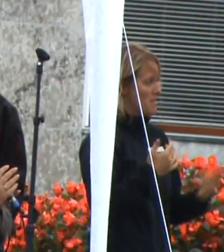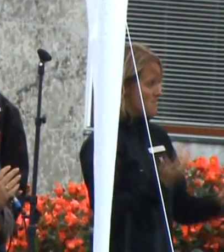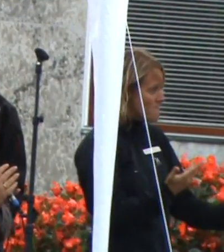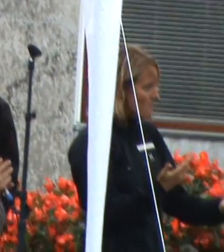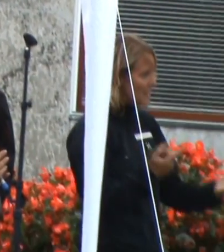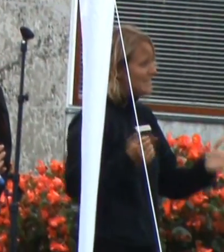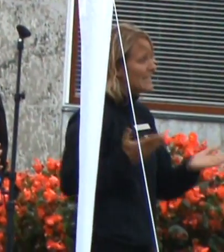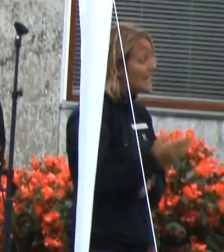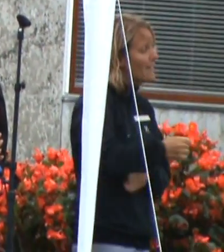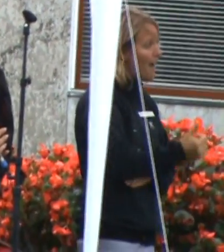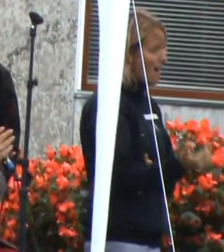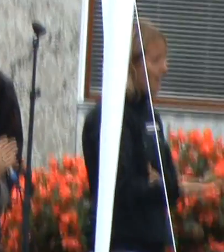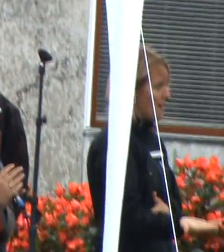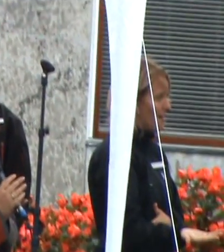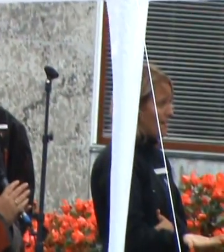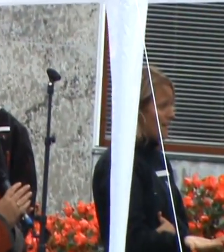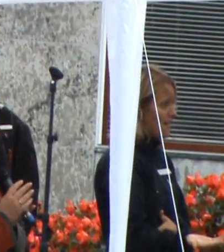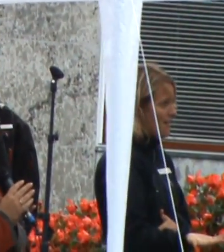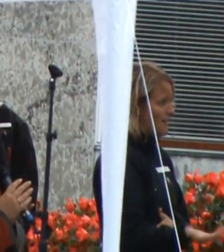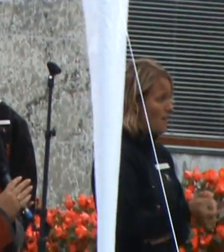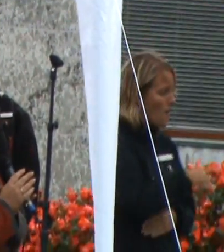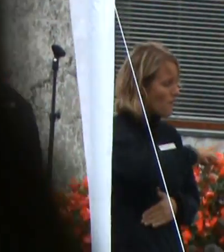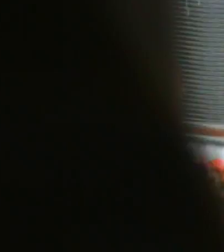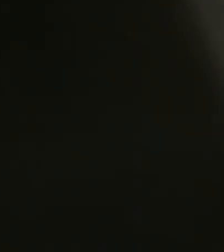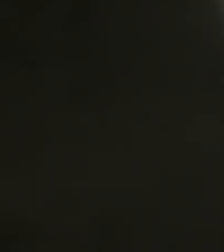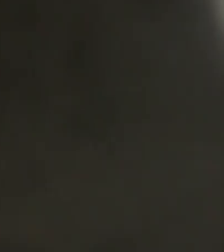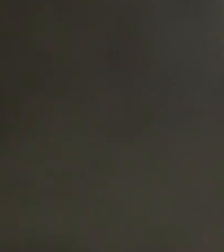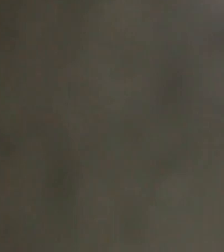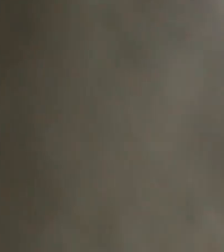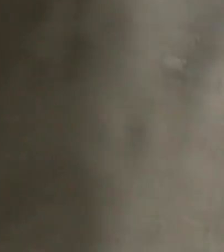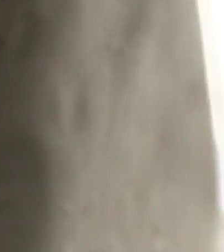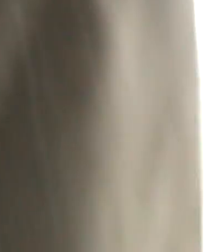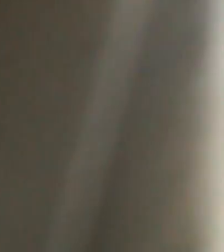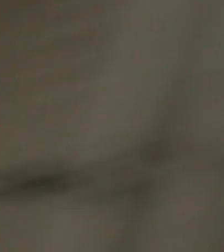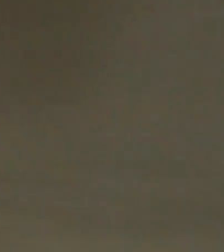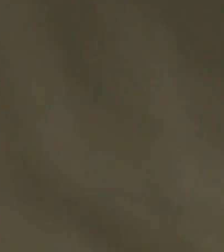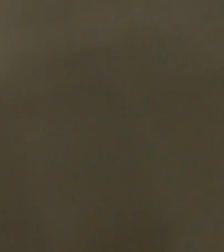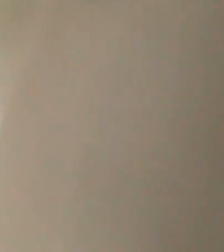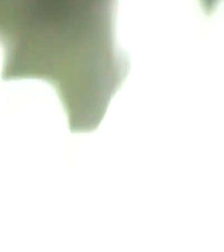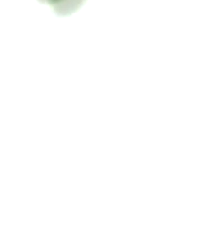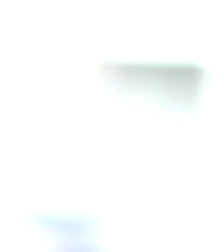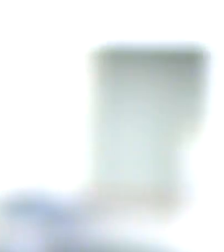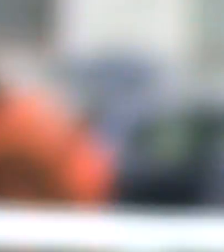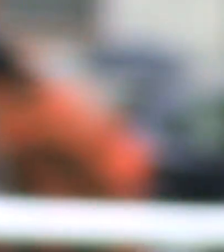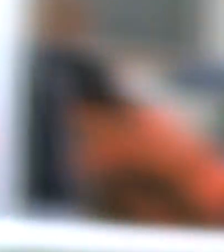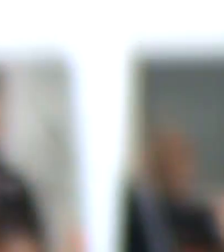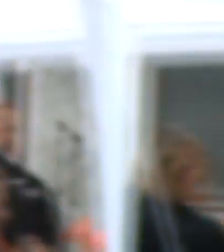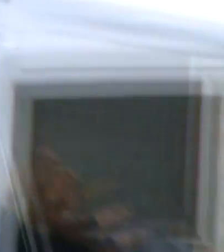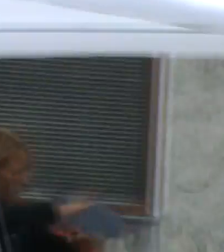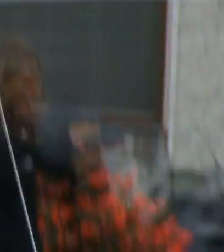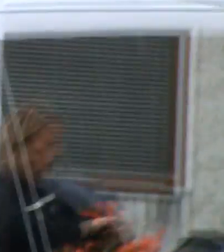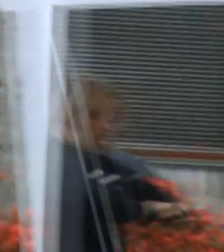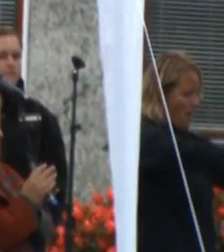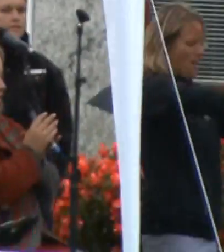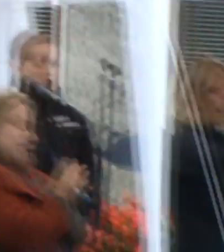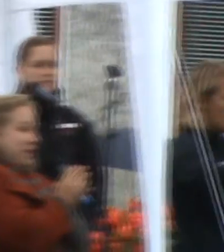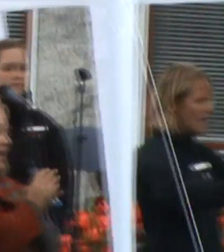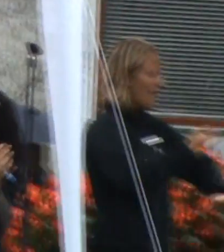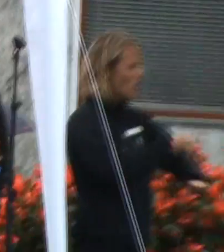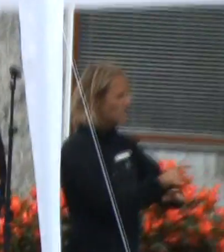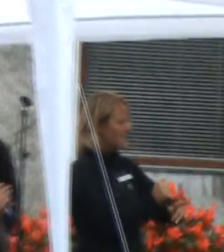Vi er de eneste, der ved, hvad de der trapper foran barn, eller den der høje